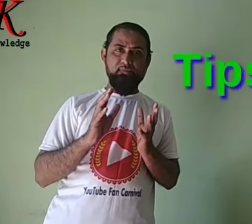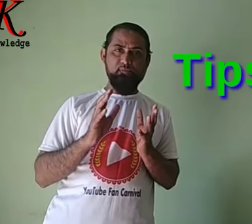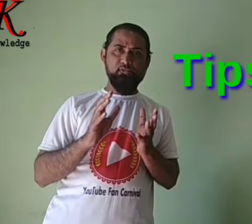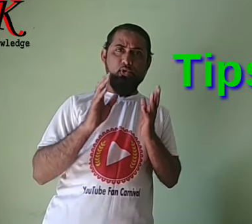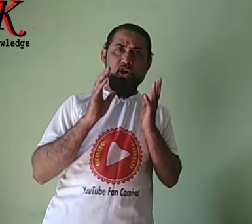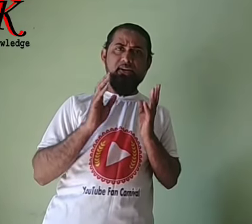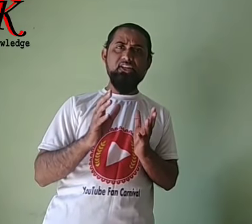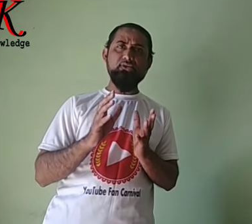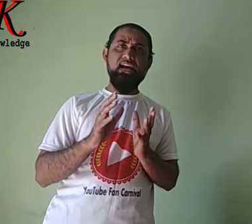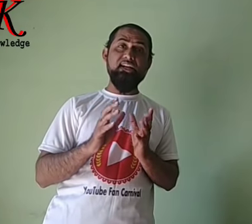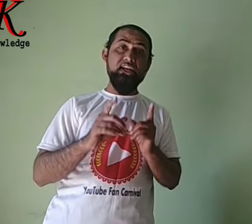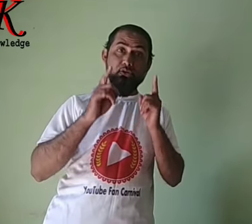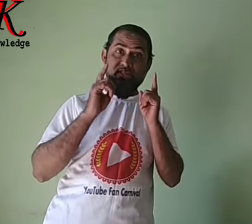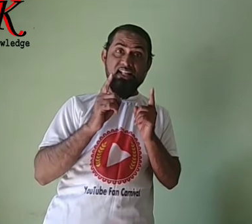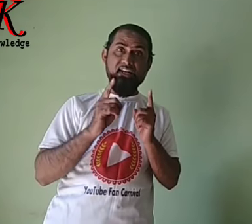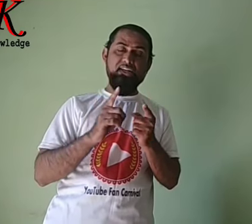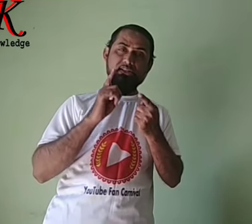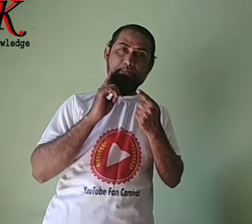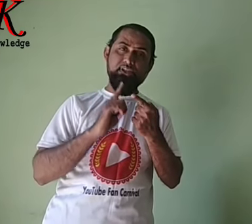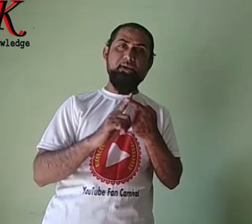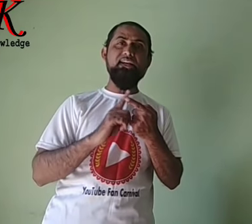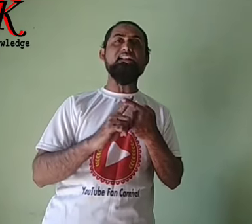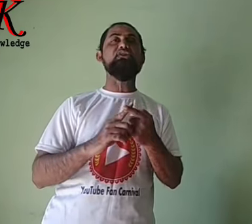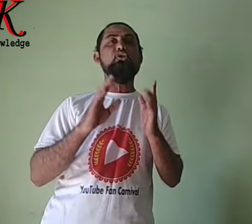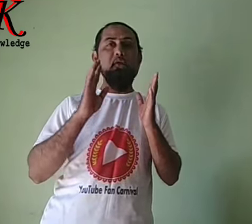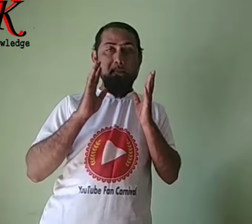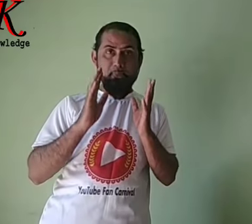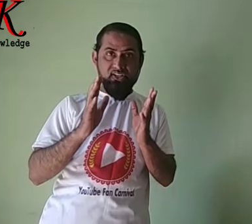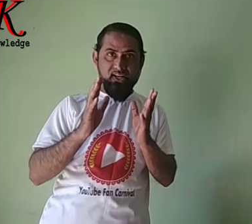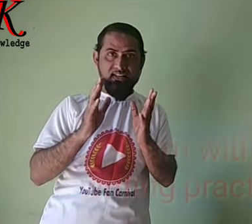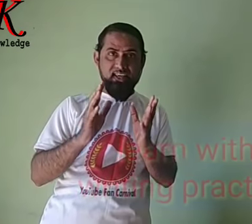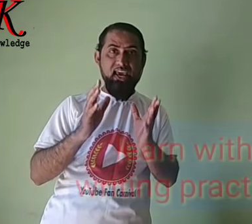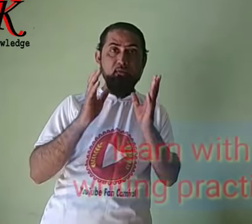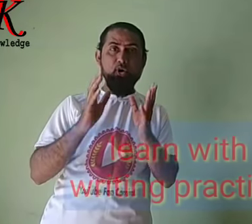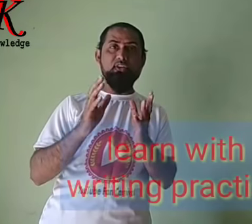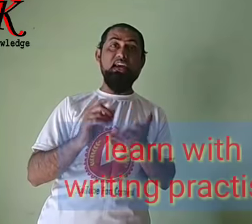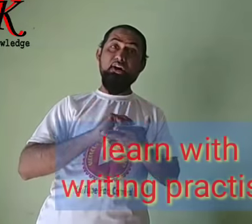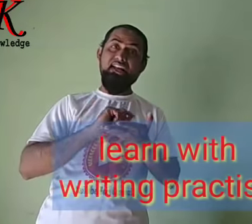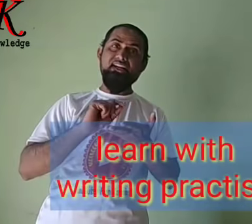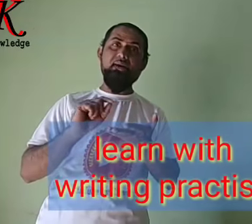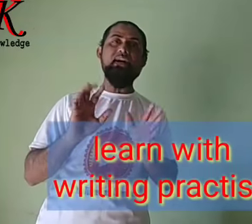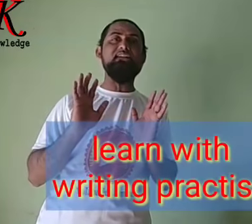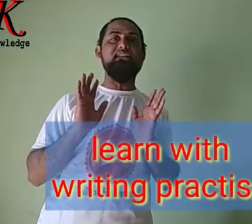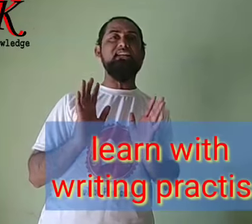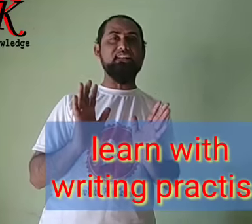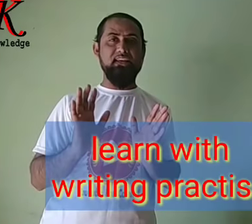कोई भी चीज़ को याद रखी तो याद रखिए सबसे बड़ी गलती जो बच्चे करते हैं वो होती है वो लिख के प्रेटिस नहीं करते